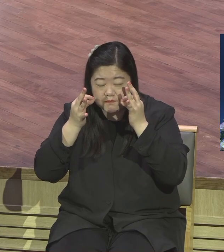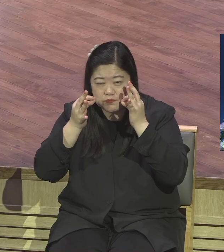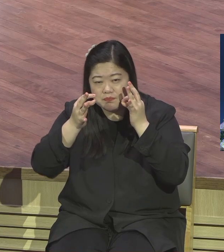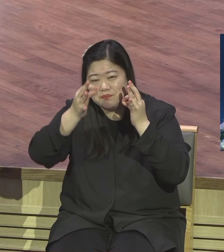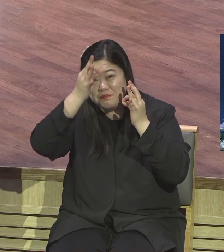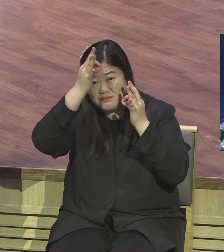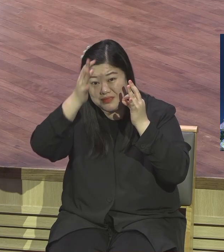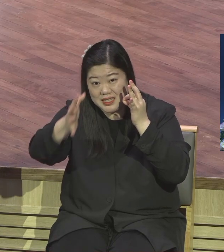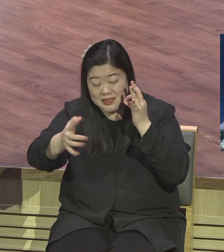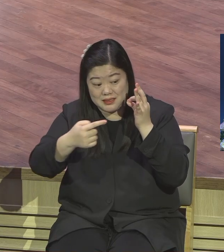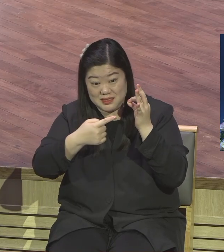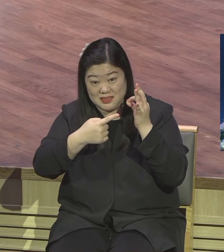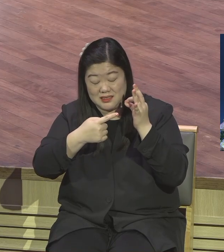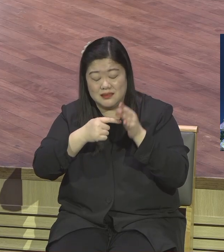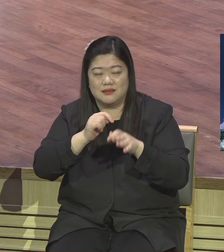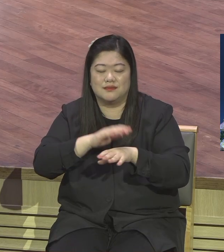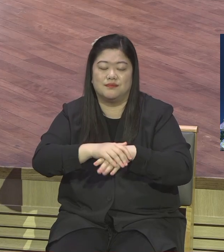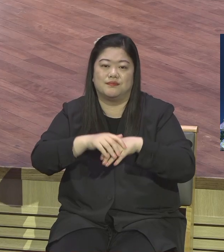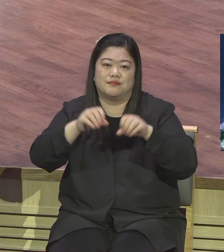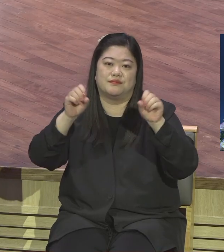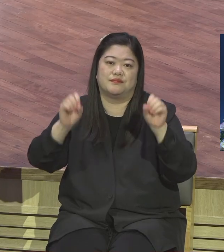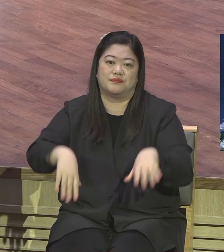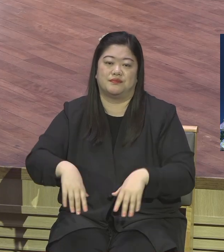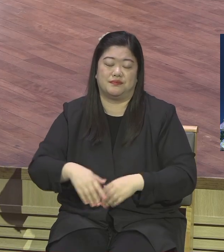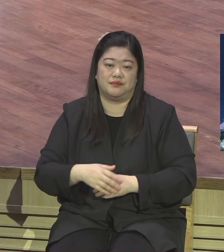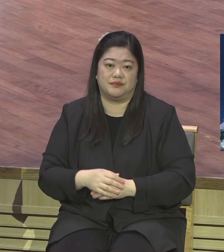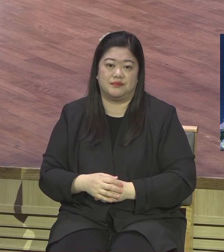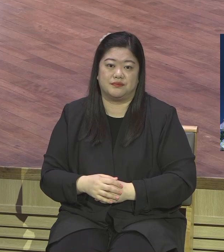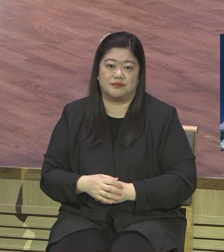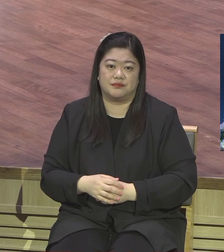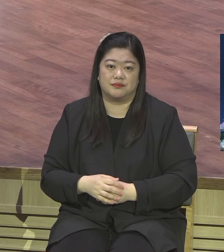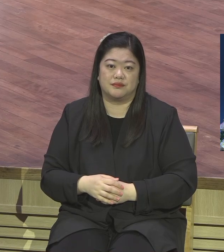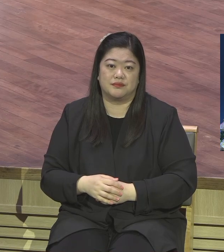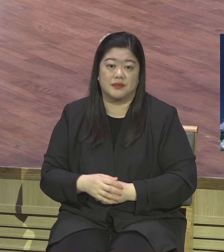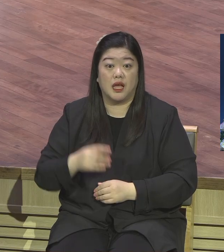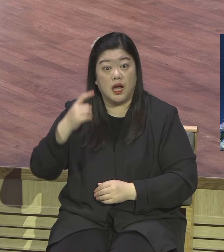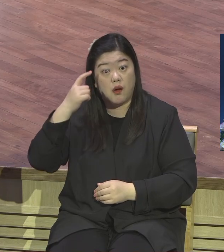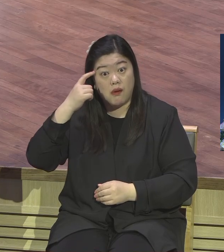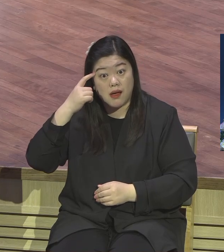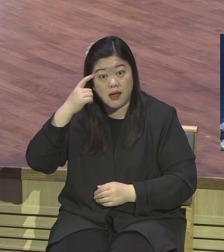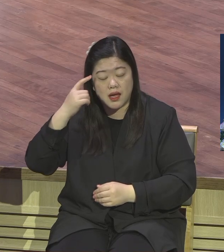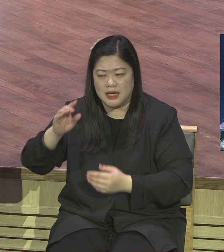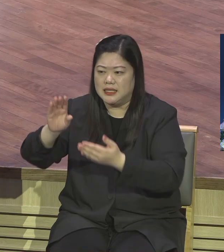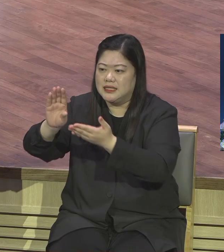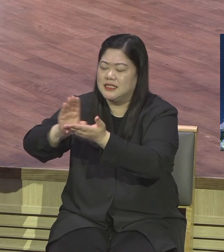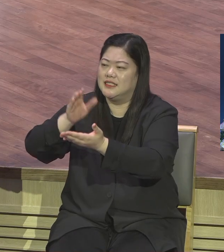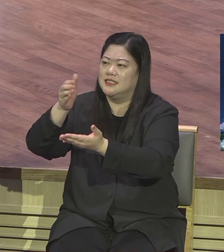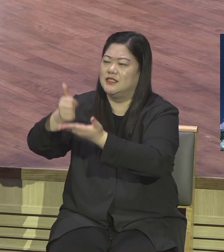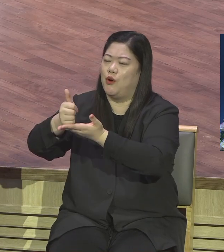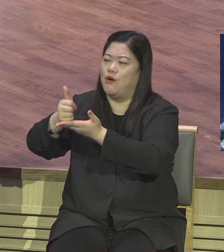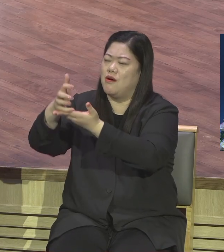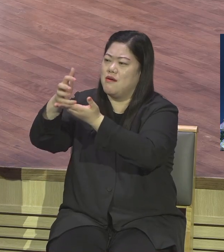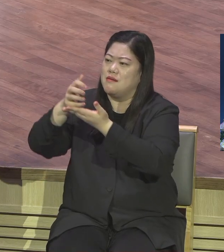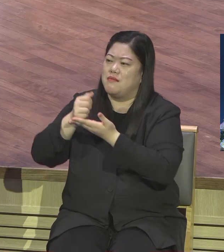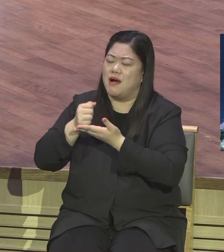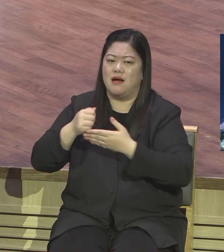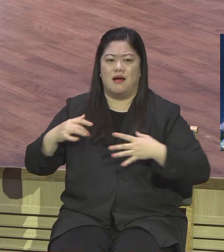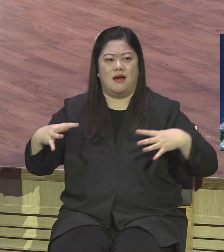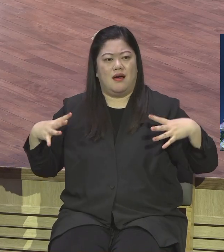왜냐 오직 그리스도만 자랑하고 하나님을 영원하게 하는 삶을